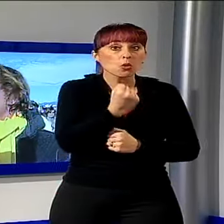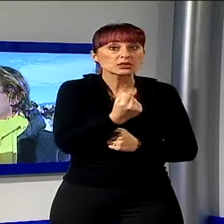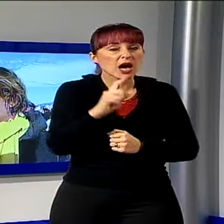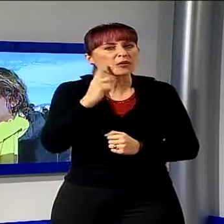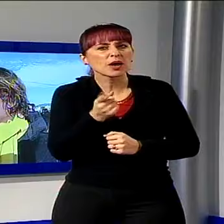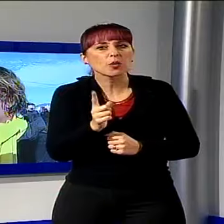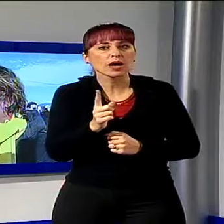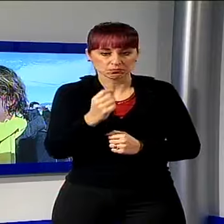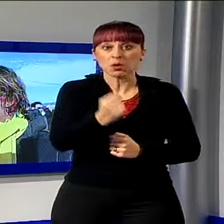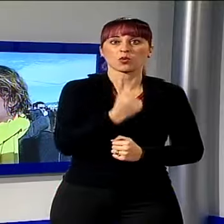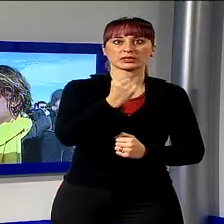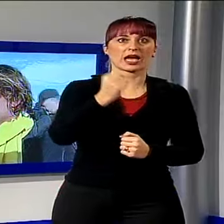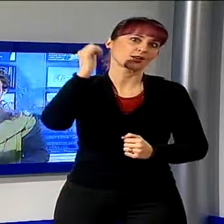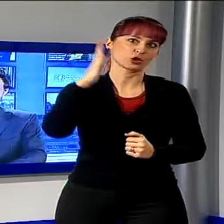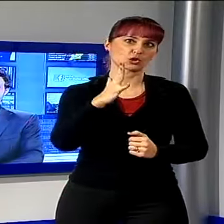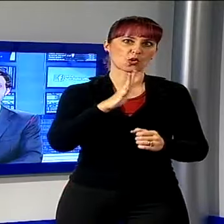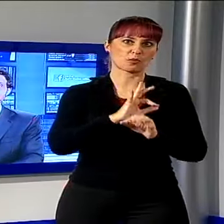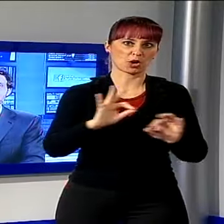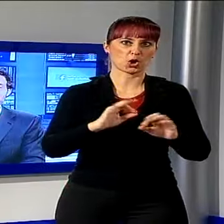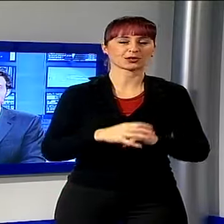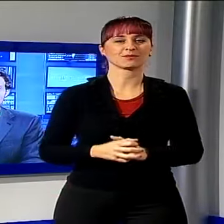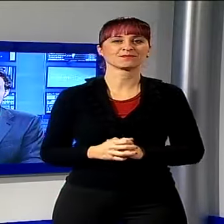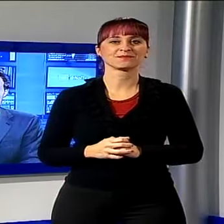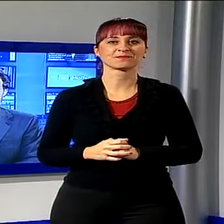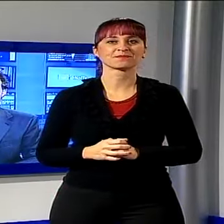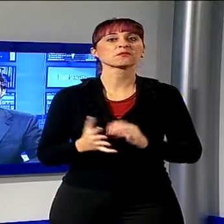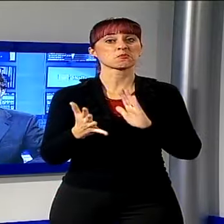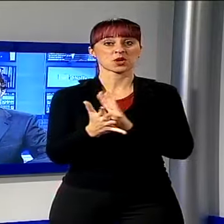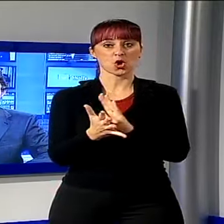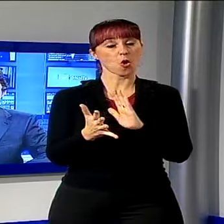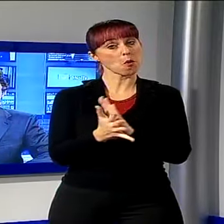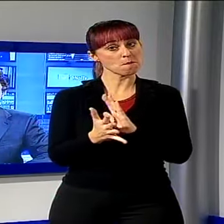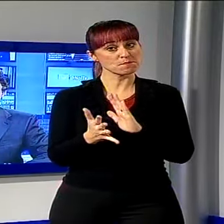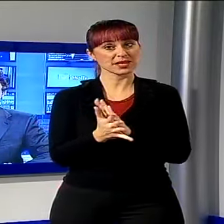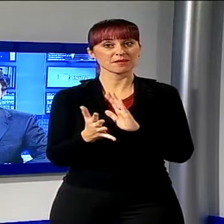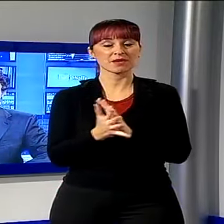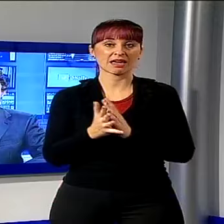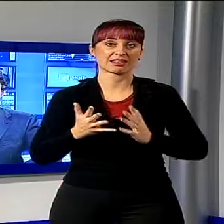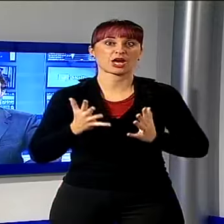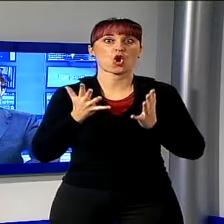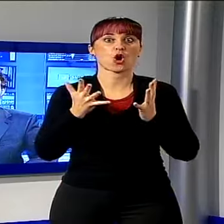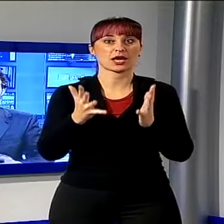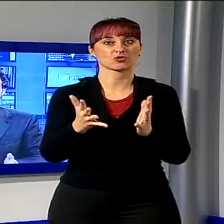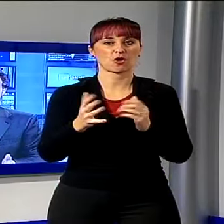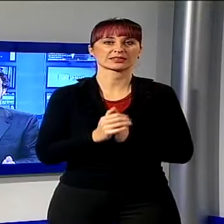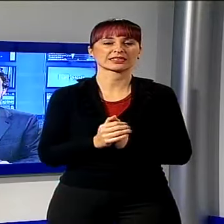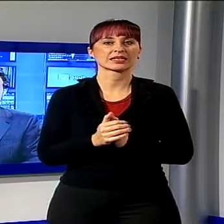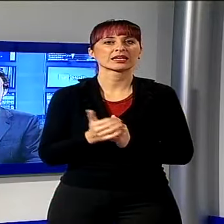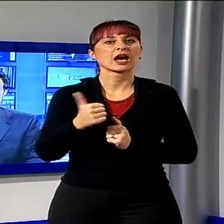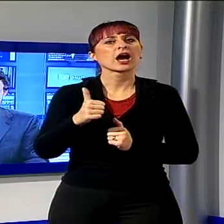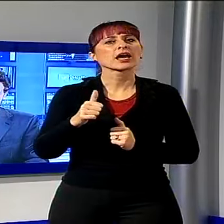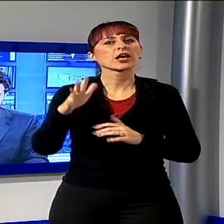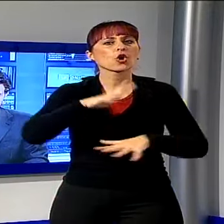'anno. Più sole, molto bello. Davvero complimenti ai temerari. C'è ancora una notizia di